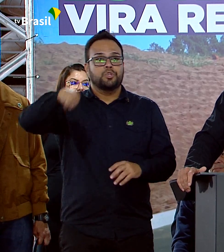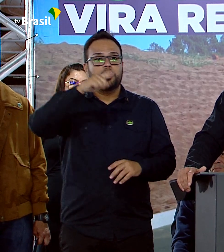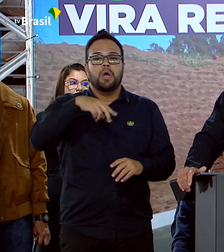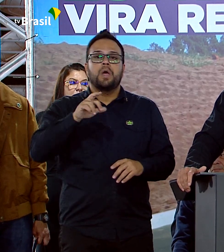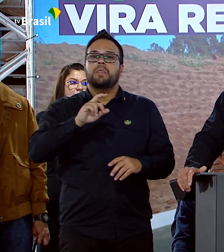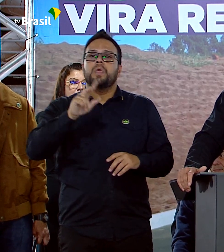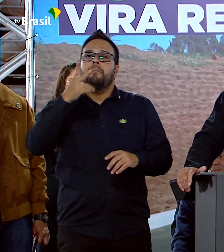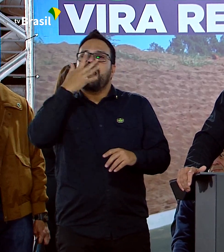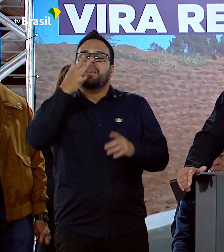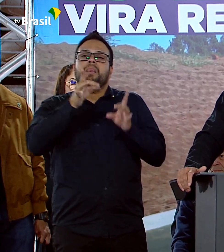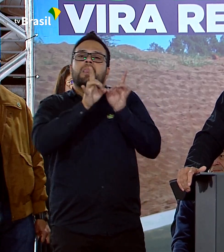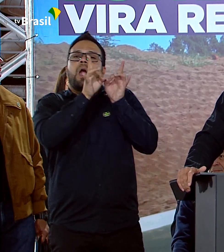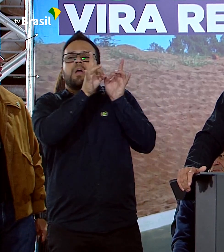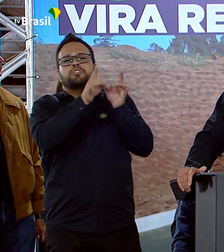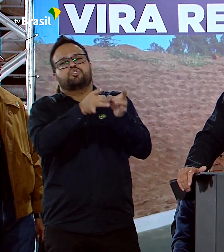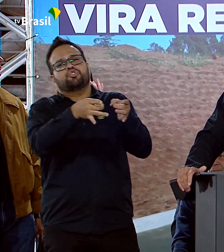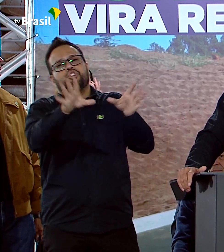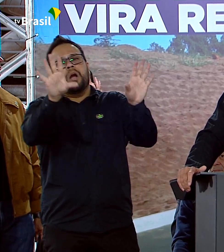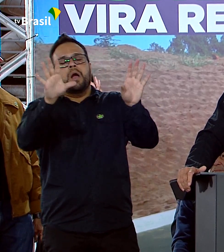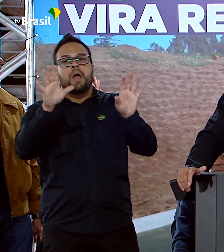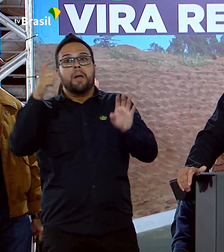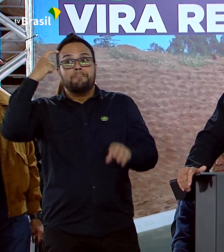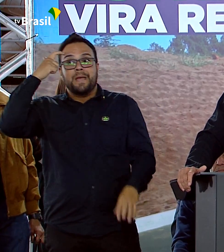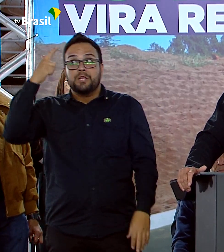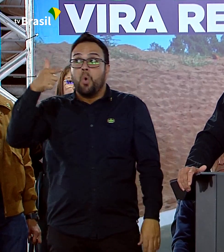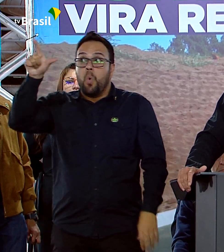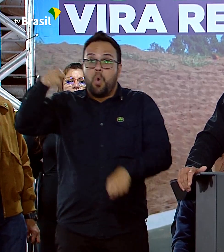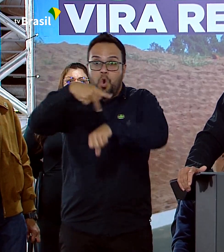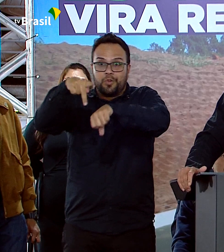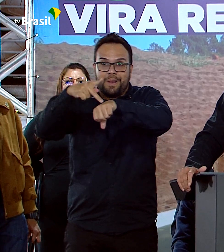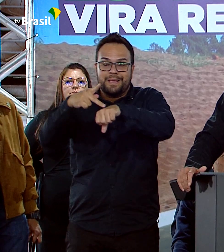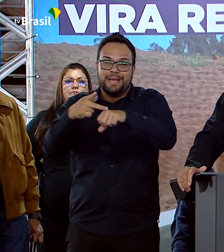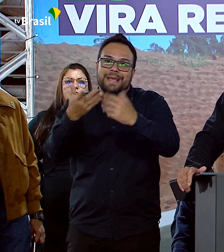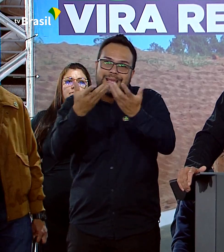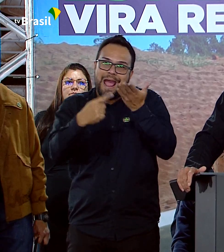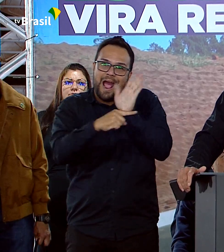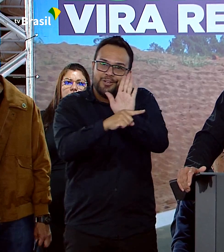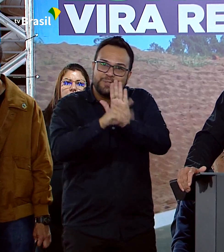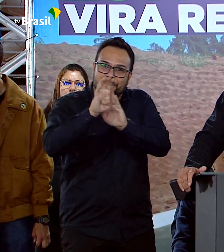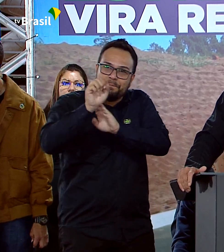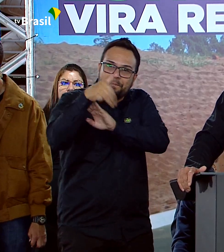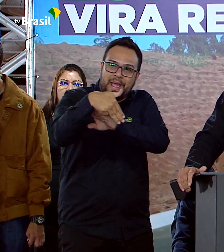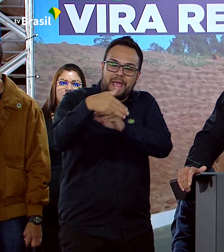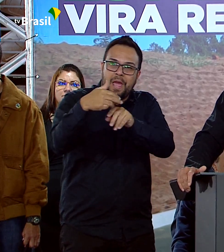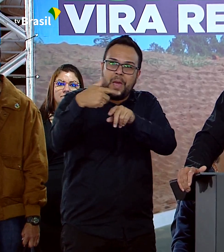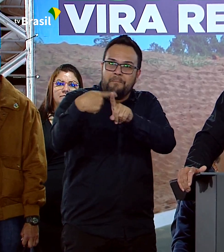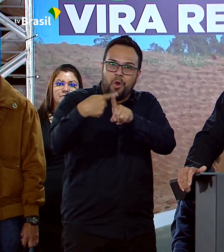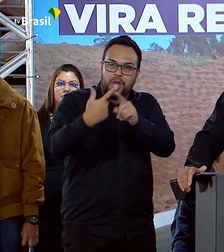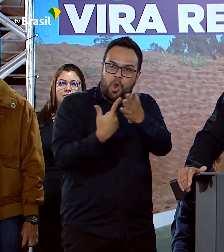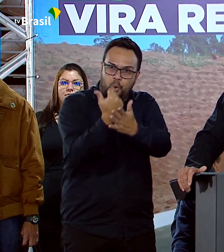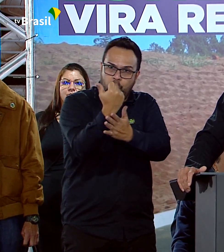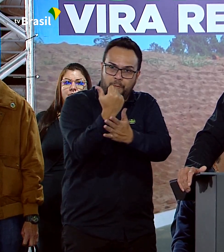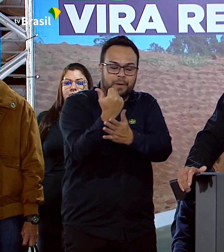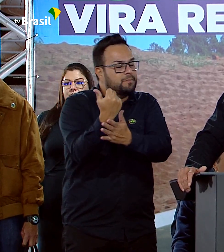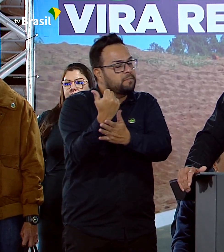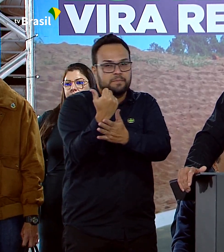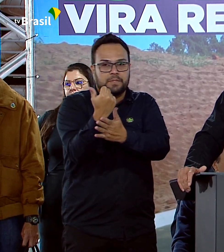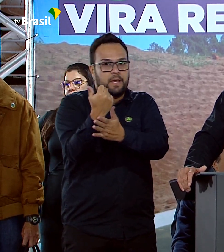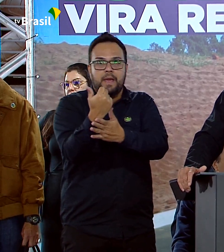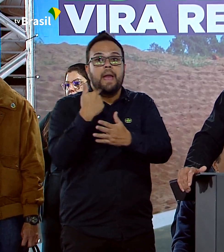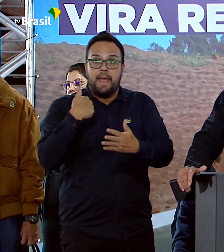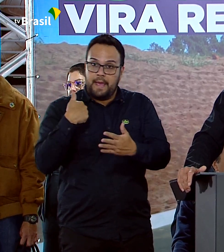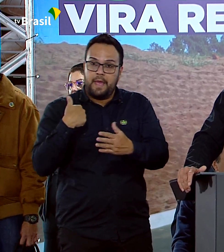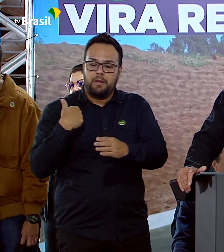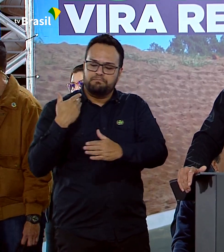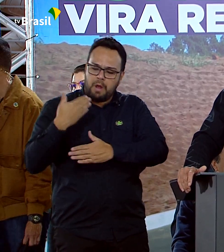pensando que querem o nosso bem comprando de nós. Tenham, aos poucos, fazendo com que